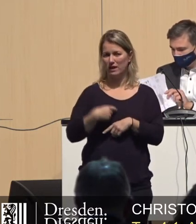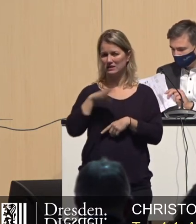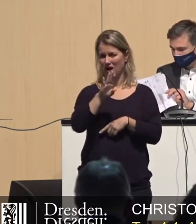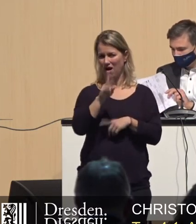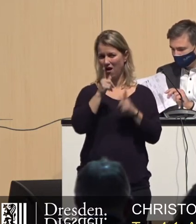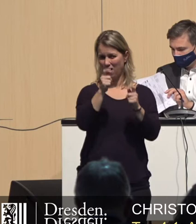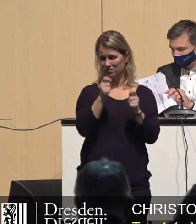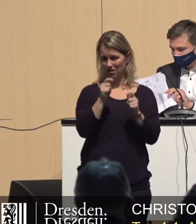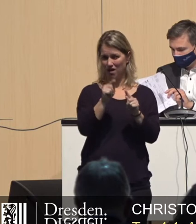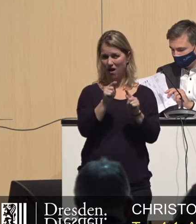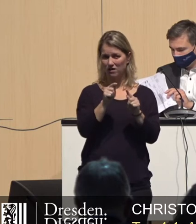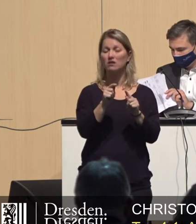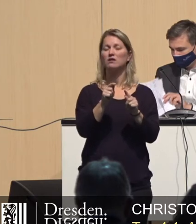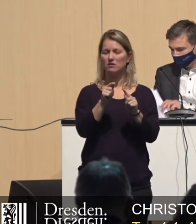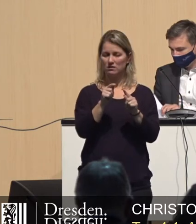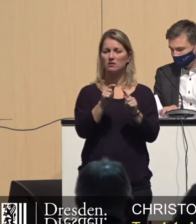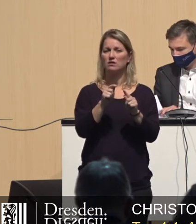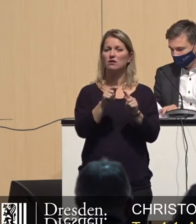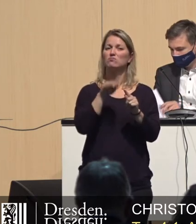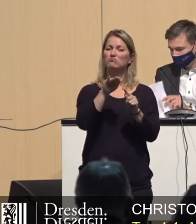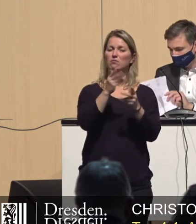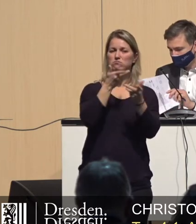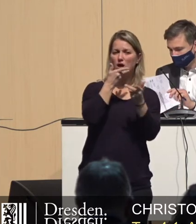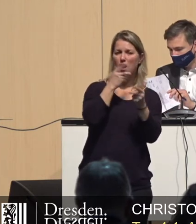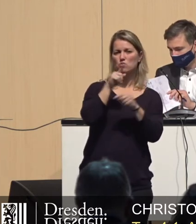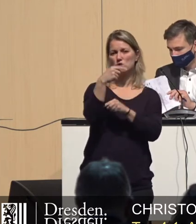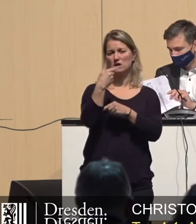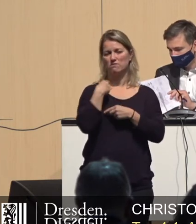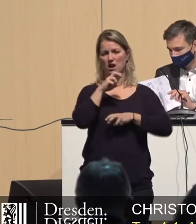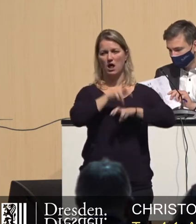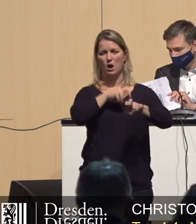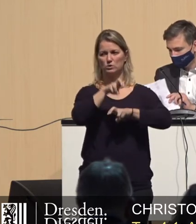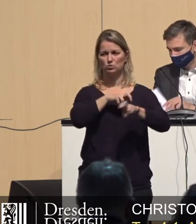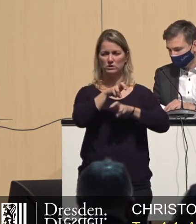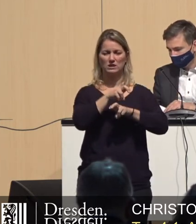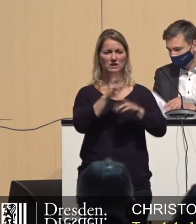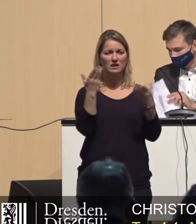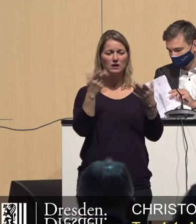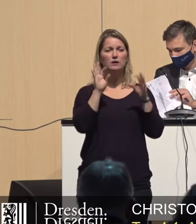folgenden Beratungen nutzen, um über diese gesamte